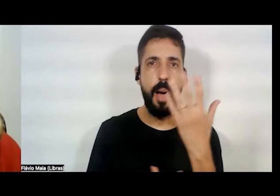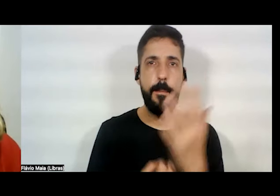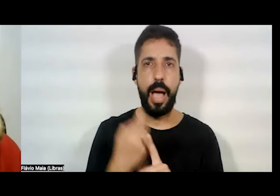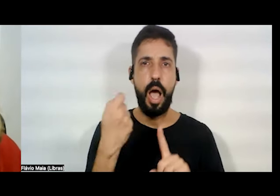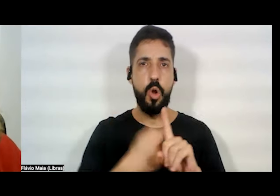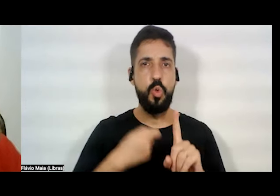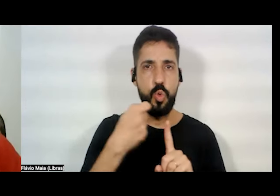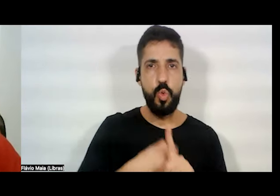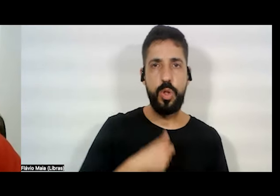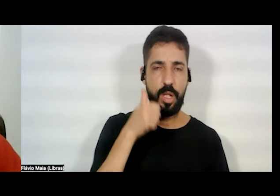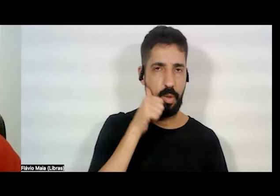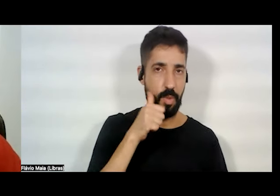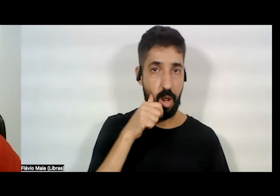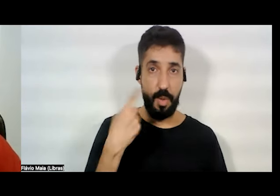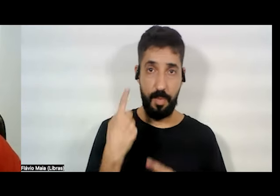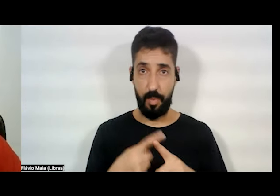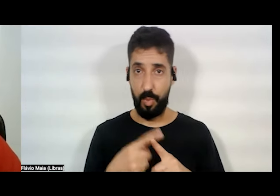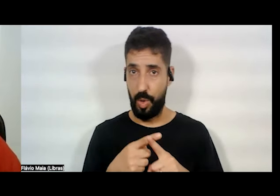ditadura, por um lado,